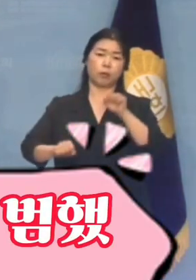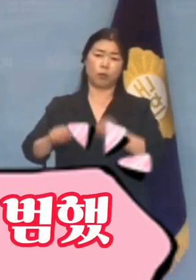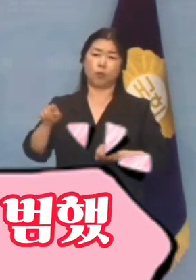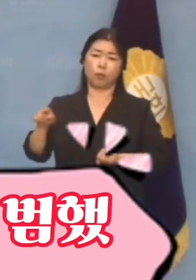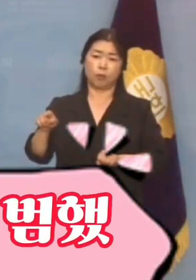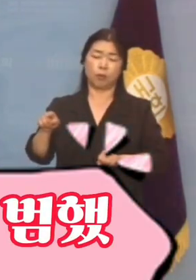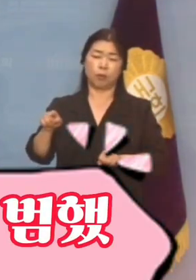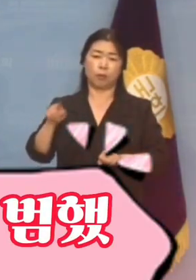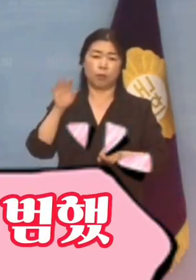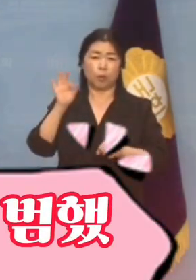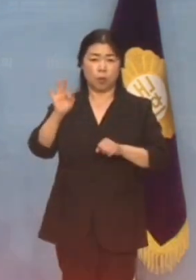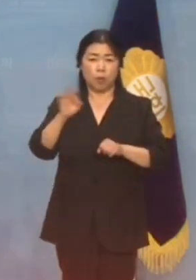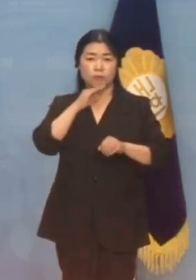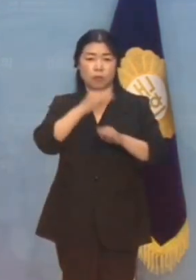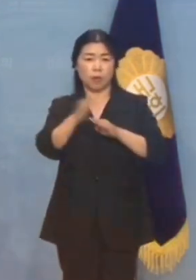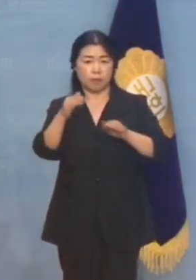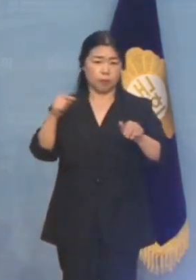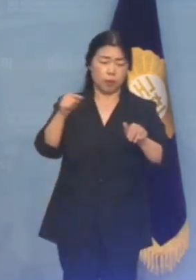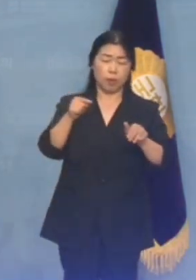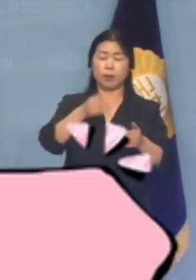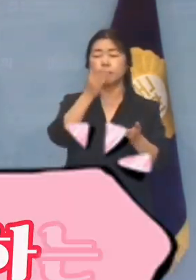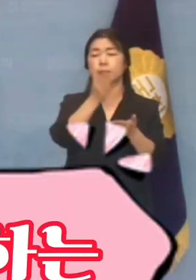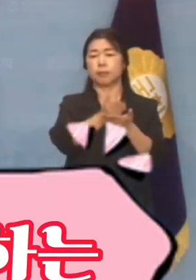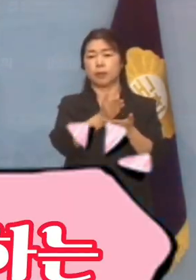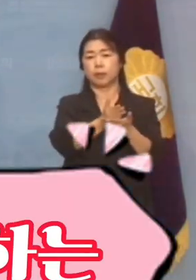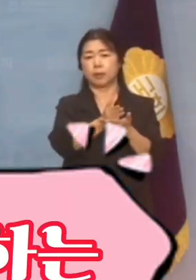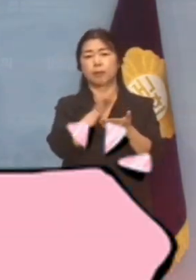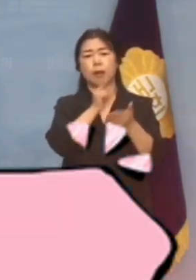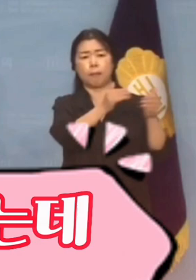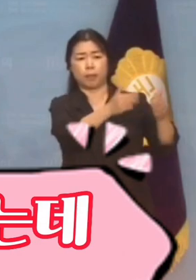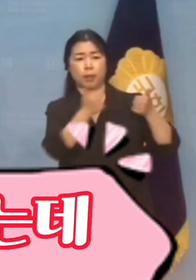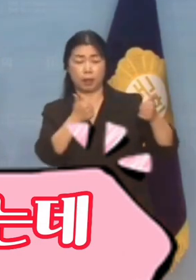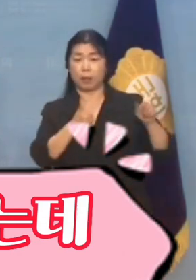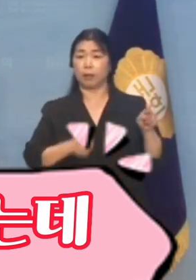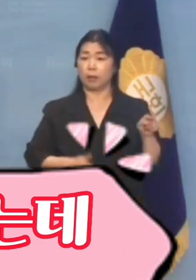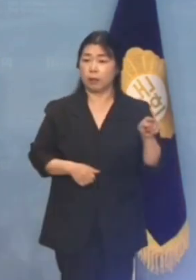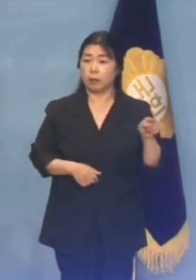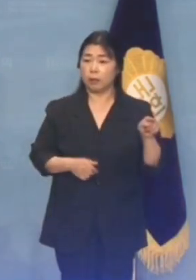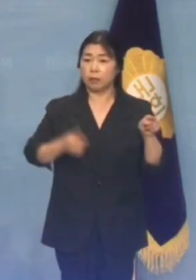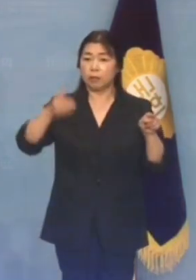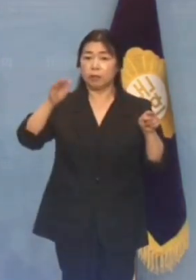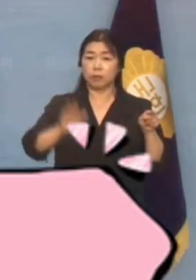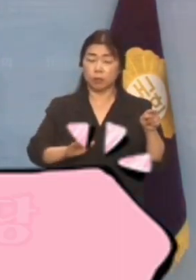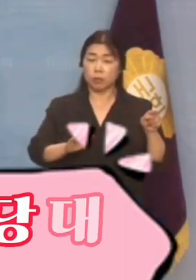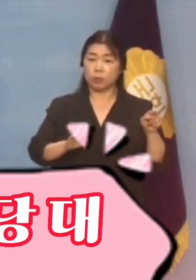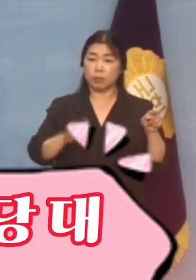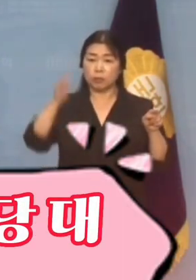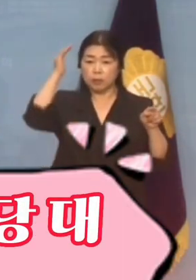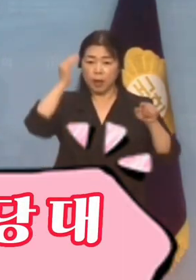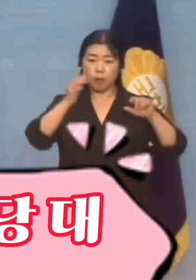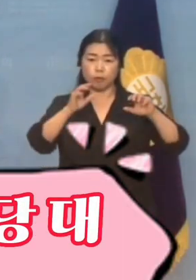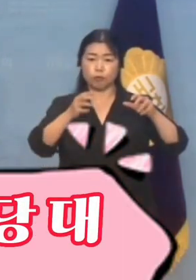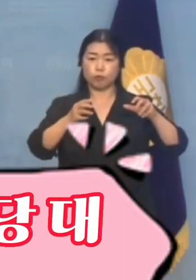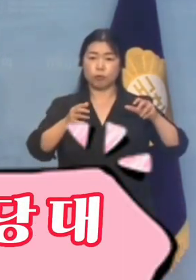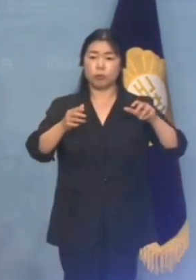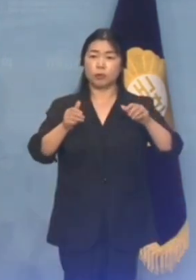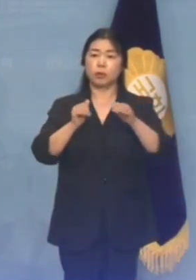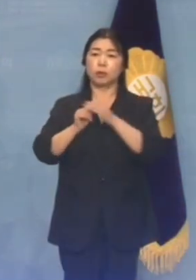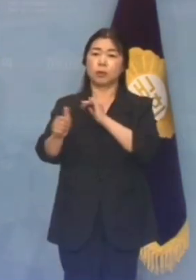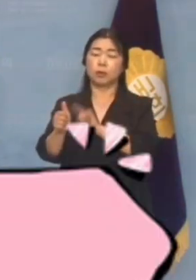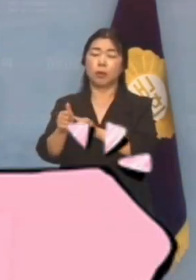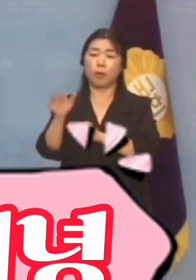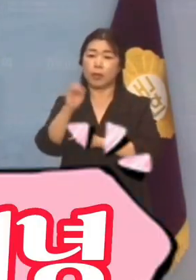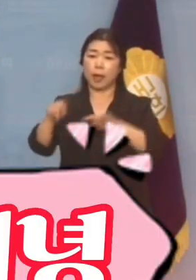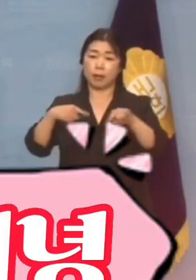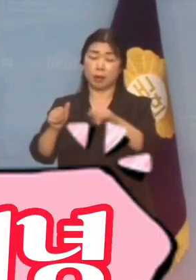결례까지 범했습니다. 길을 의심케 하는 발언이 쏟아지는데도 대한민국 제1야당 대표로서